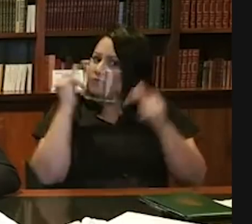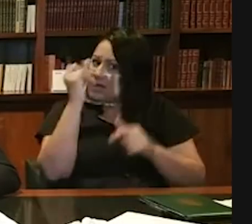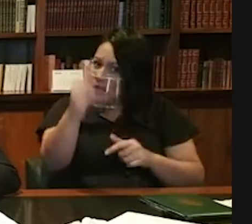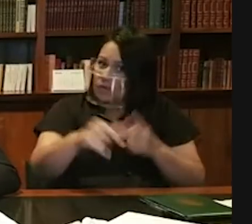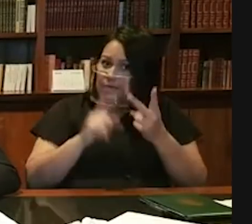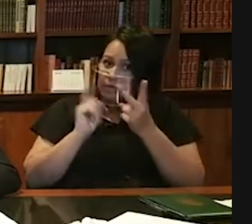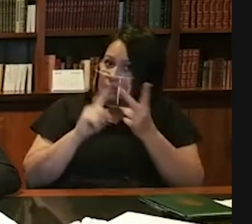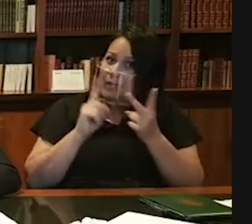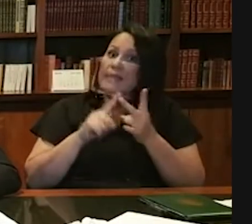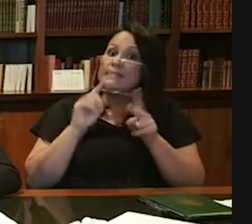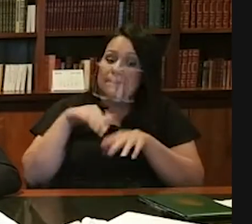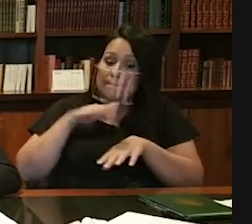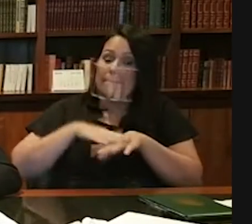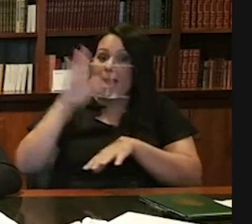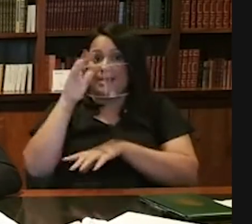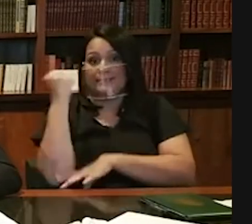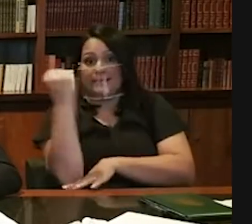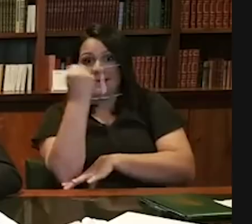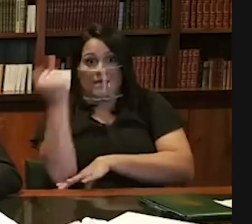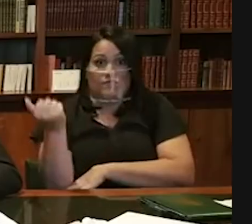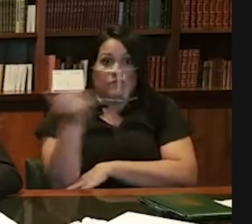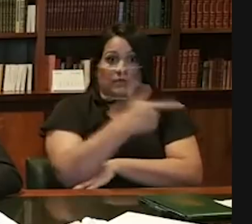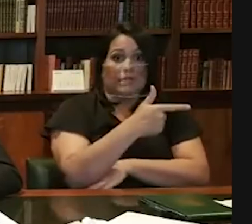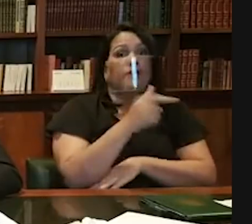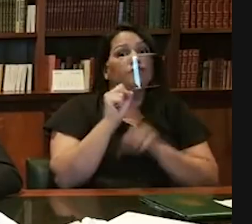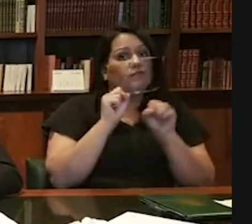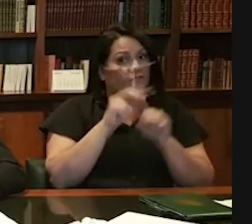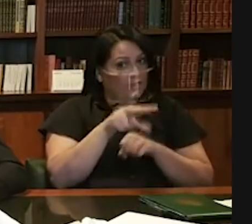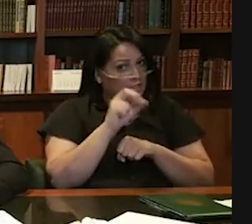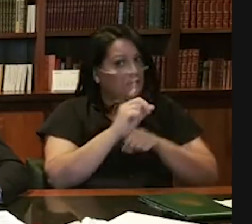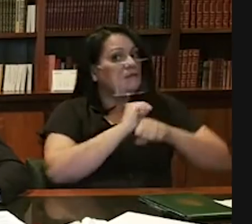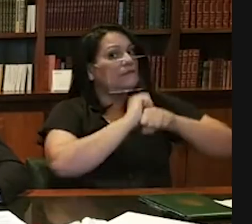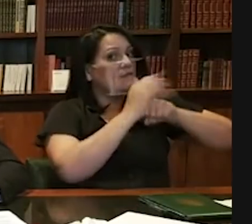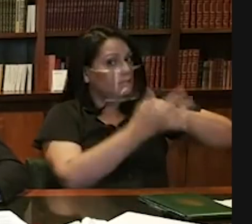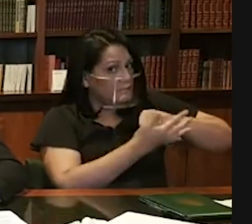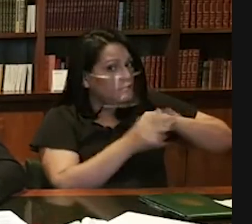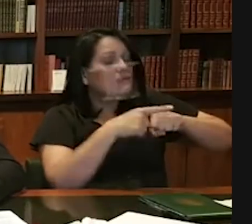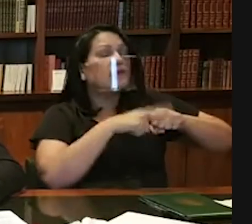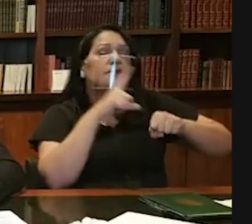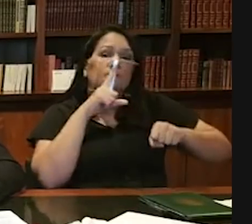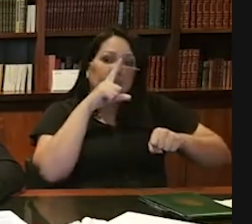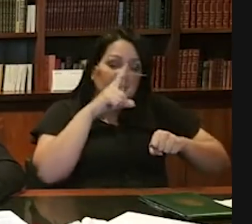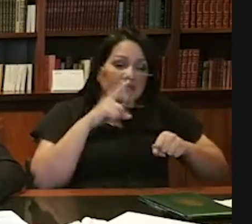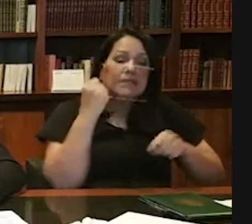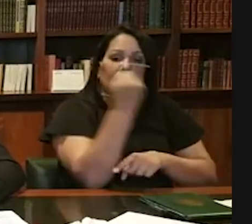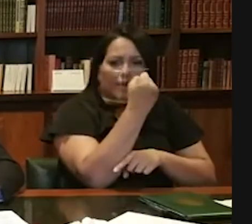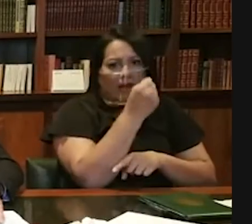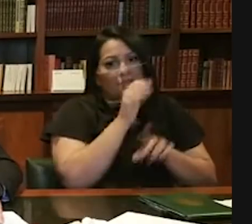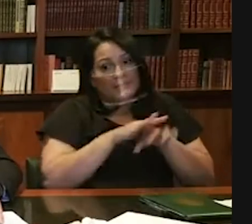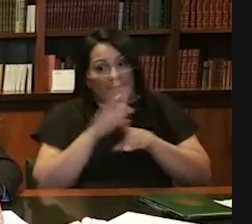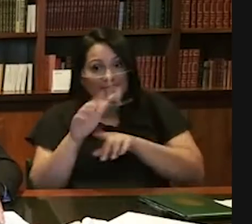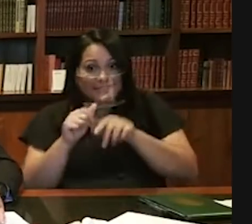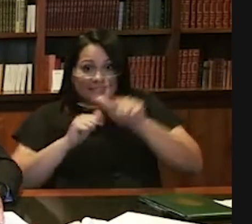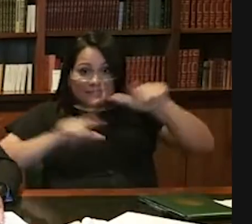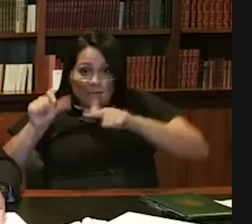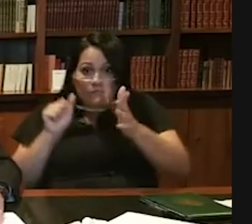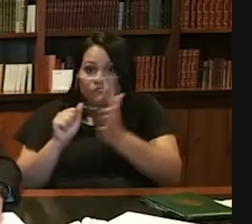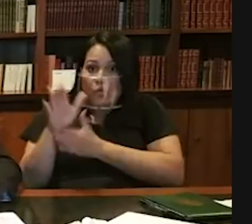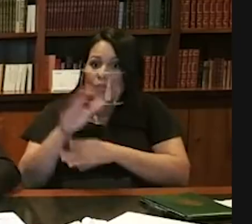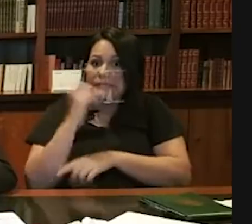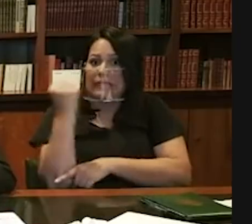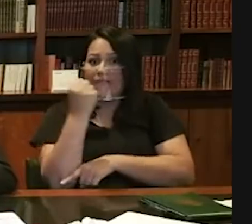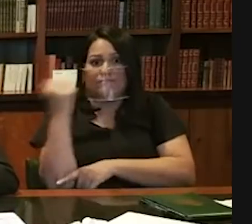efeito colateral é mais grave que aquele do próprio vírus. Pessoal falando um tempo, alguns, né? Falando um tempo atrás ali. Ah,